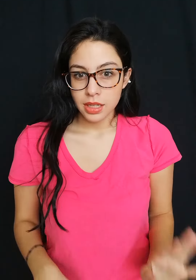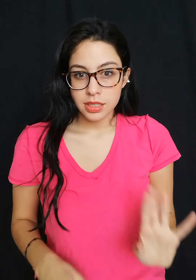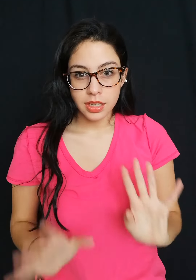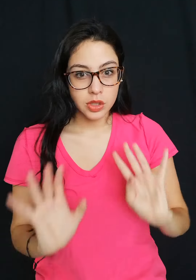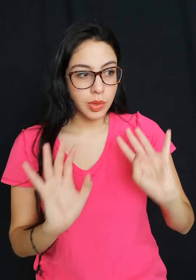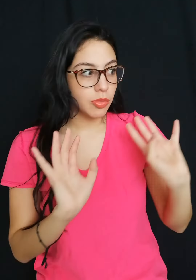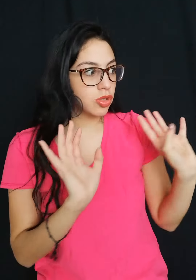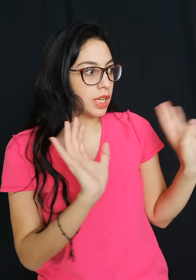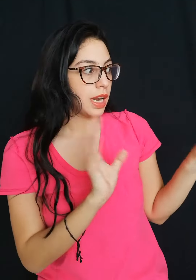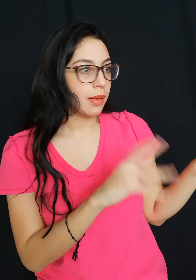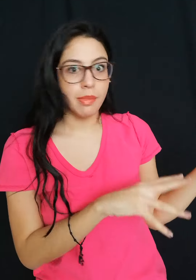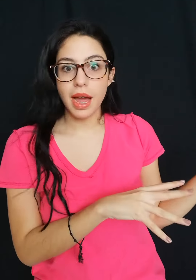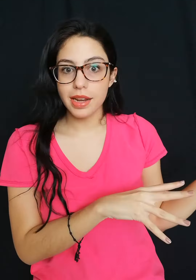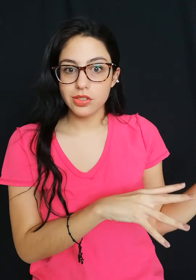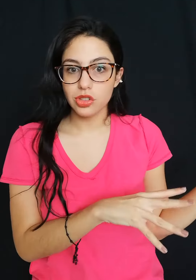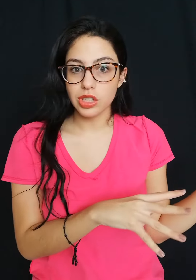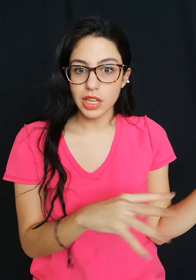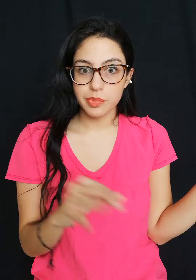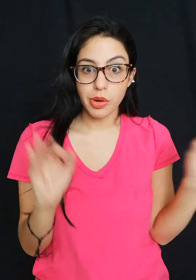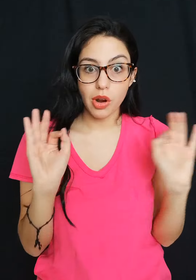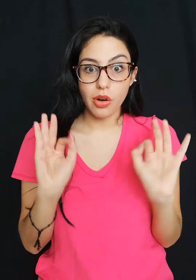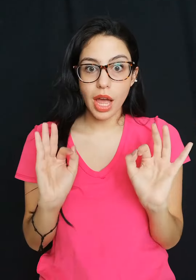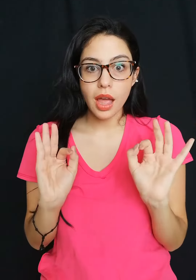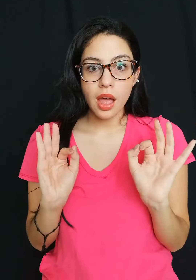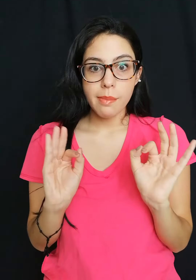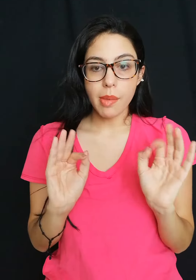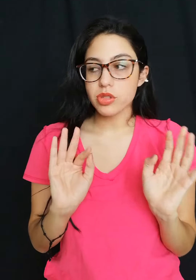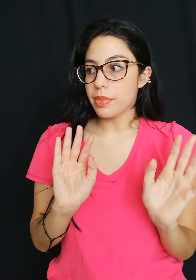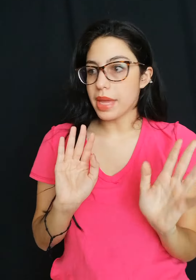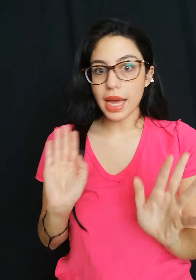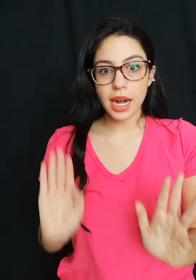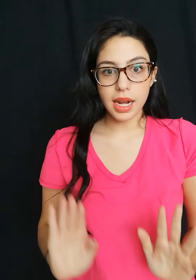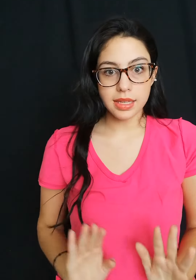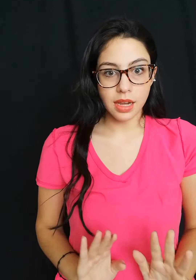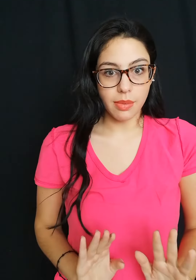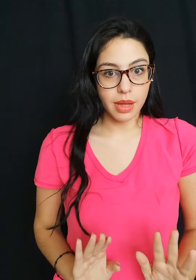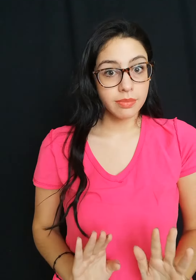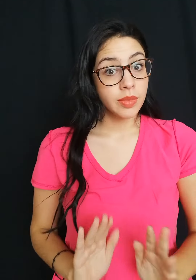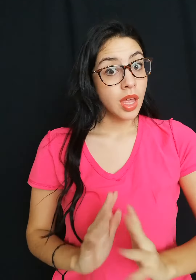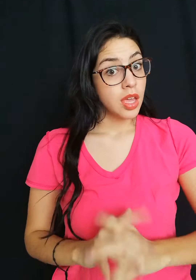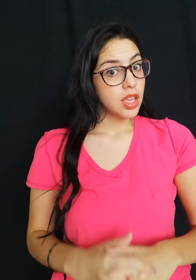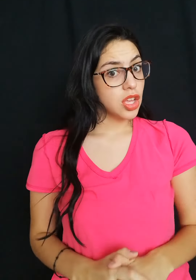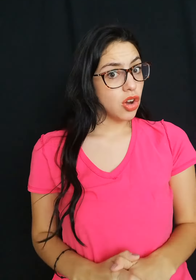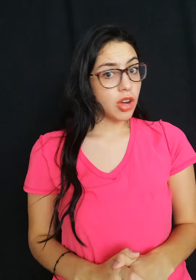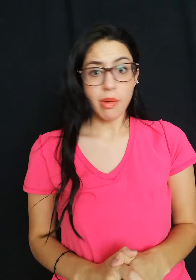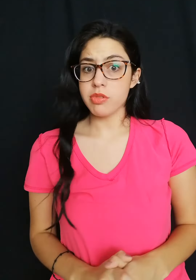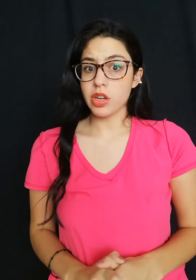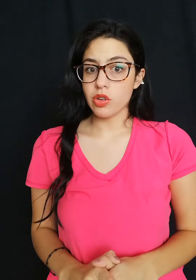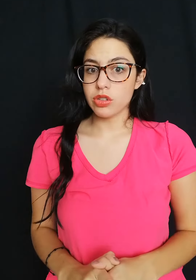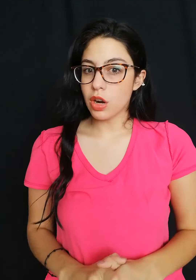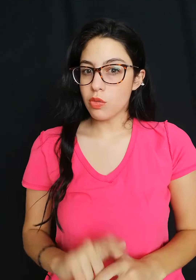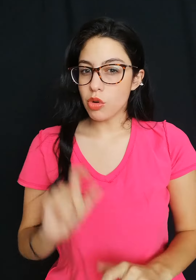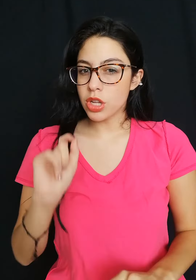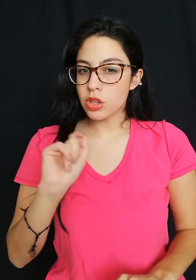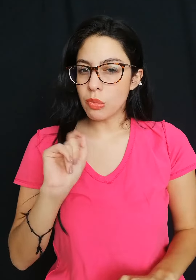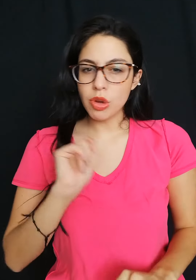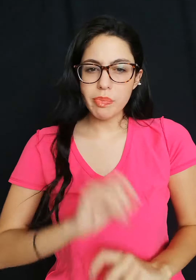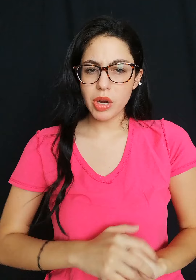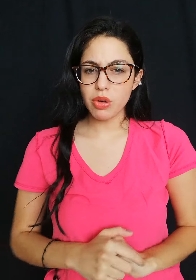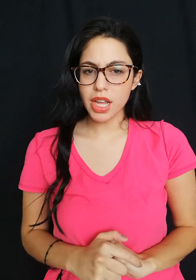Ya estuvimos en el mar estos días, pero ahora vamos a viajar a la selva. Y hoy vamos a conocer a un monito muy peculiar.